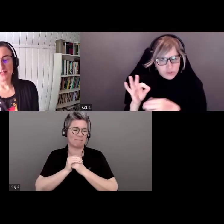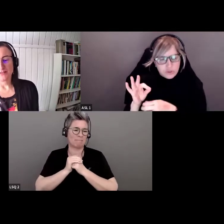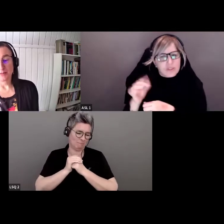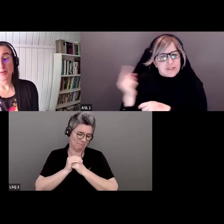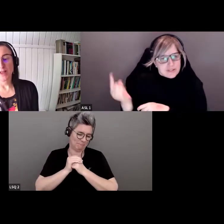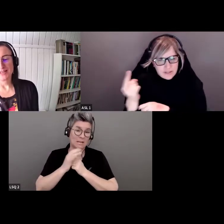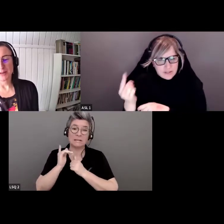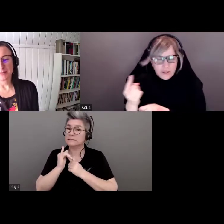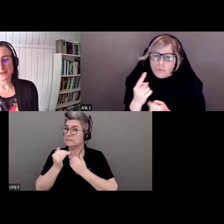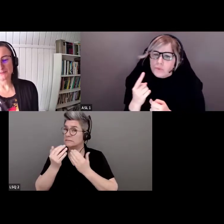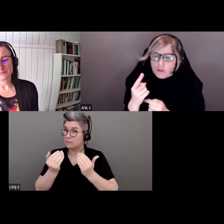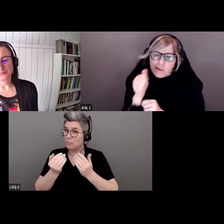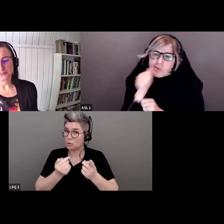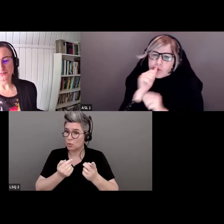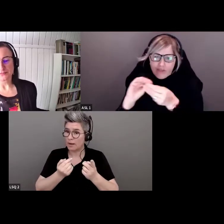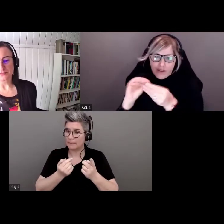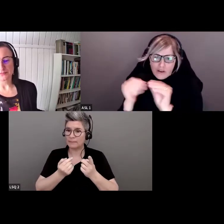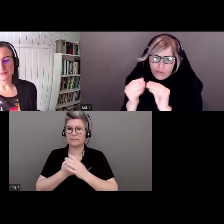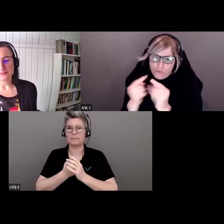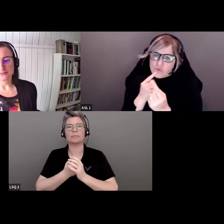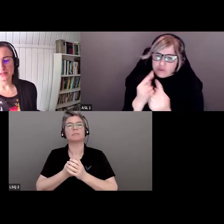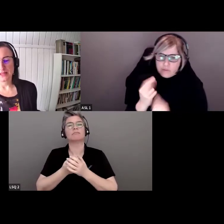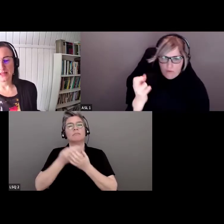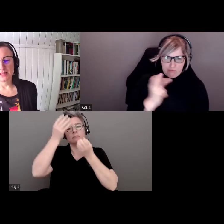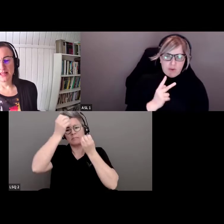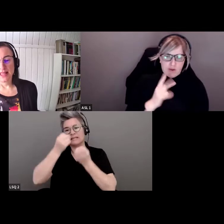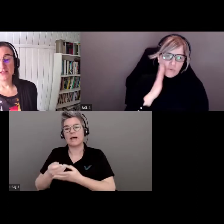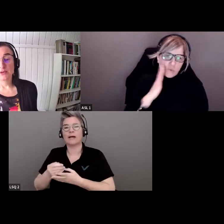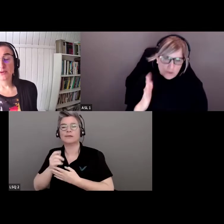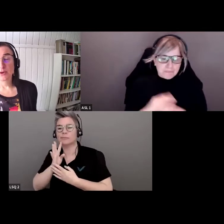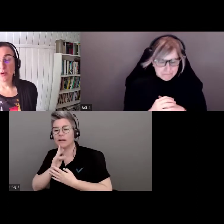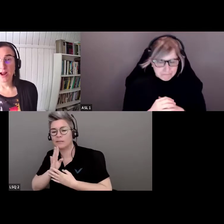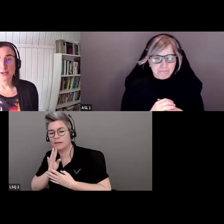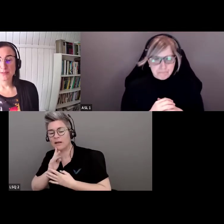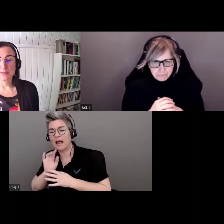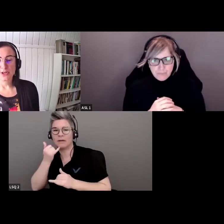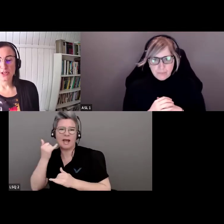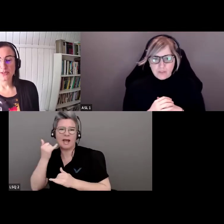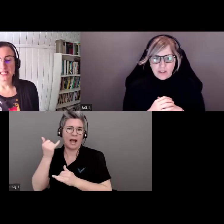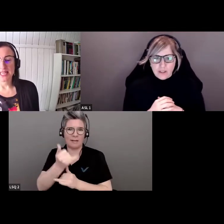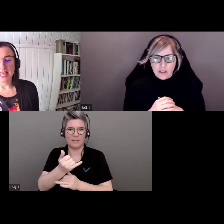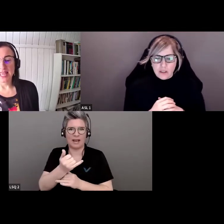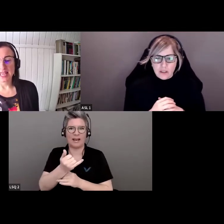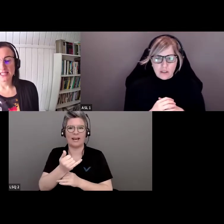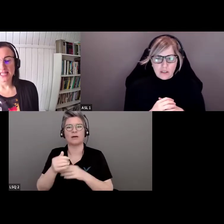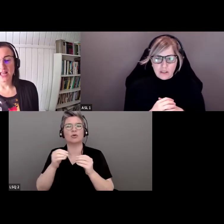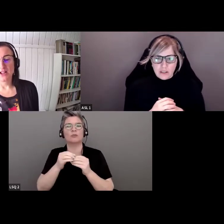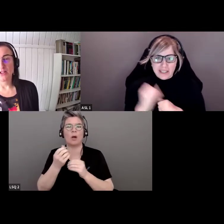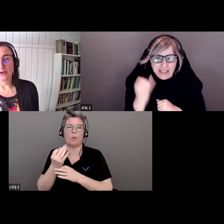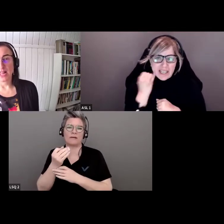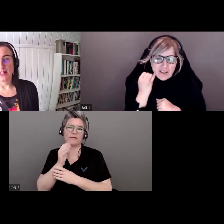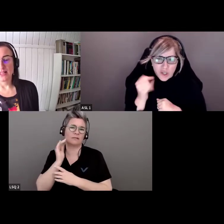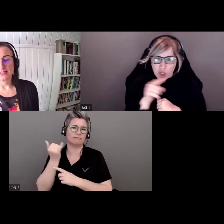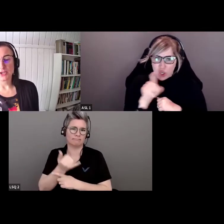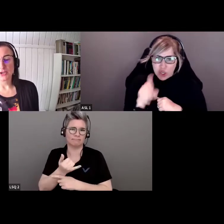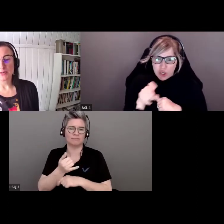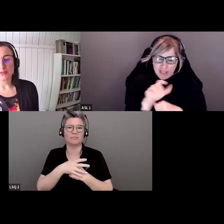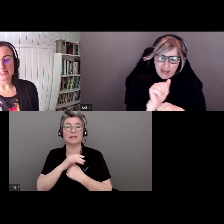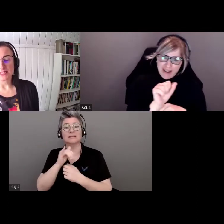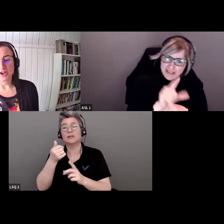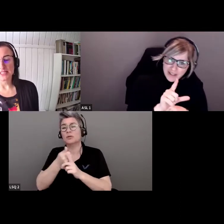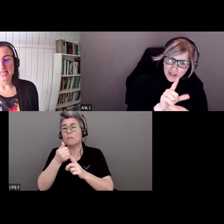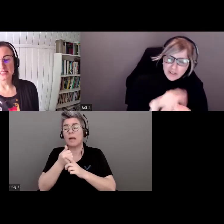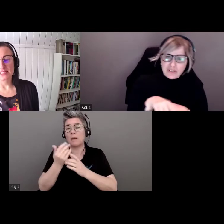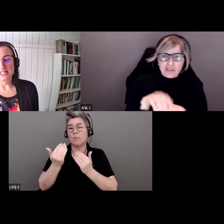Au besoin, vous pourrez laisser un message vocal et on vous rappellera à partir d'un numéro privé. Si vous avez